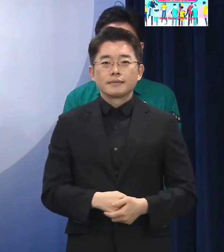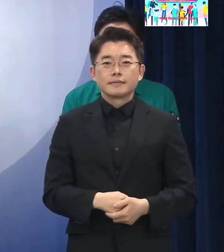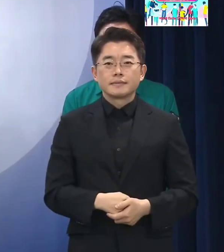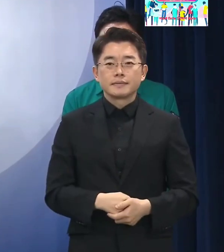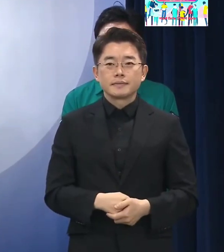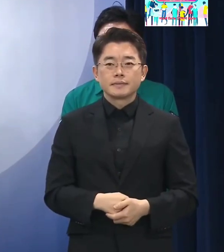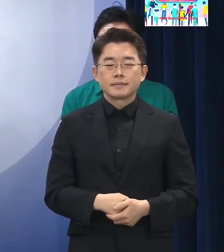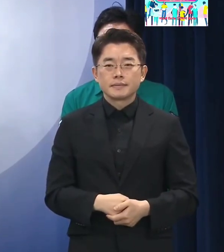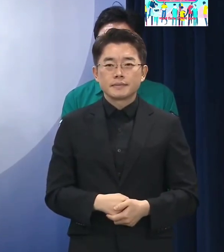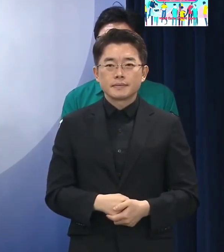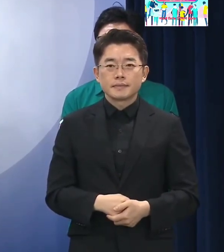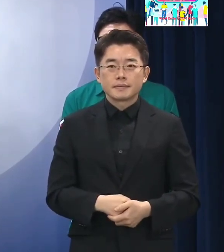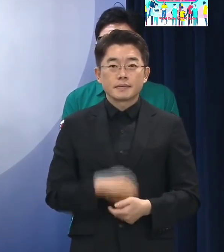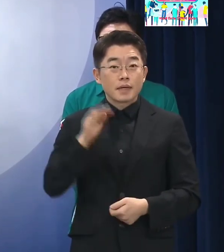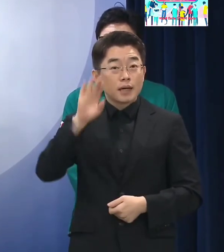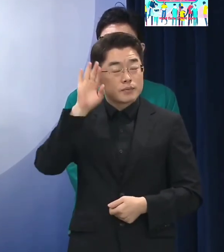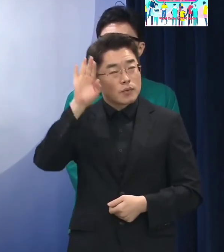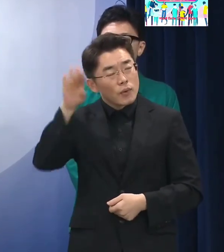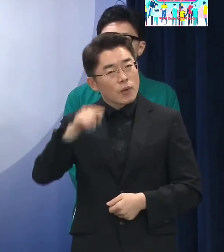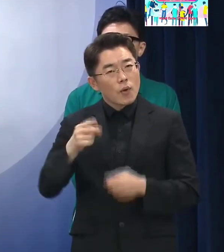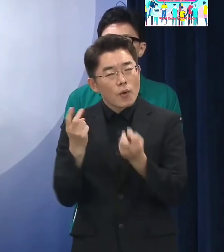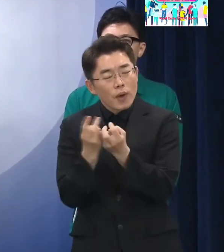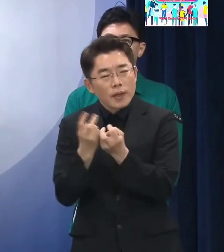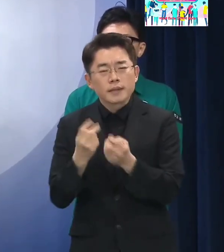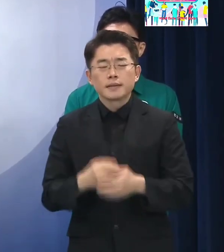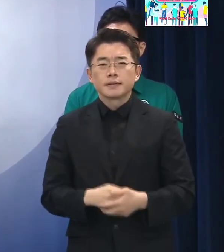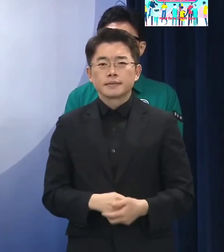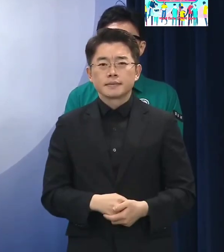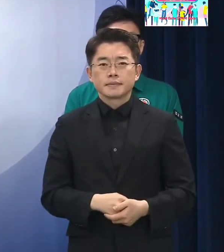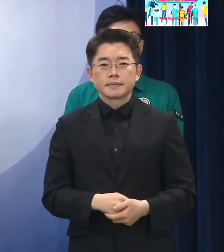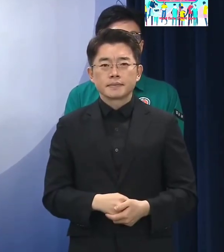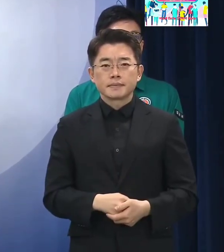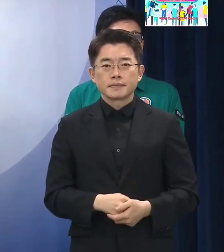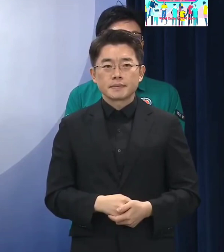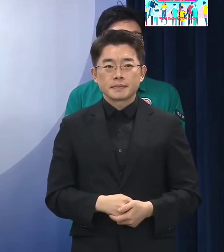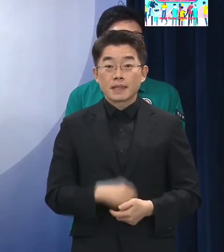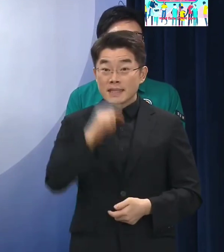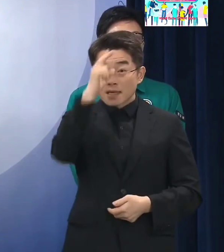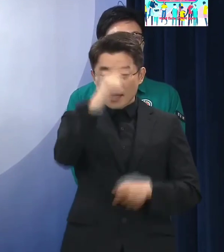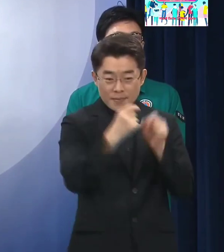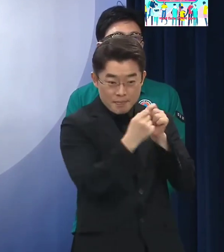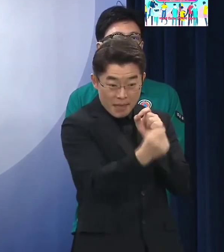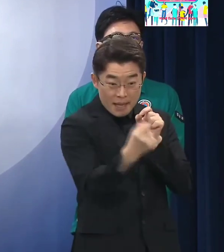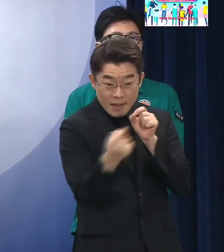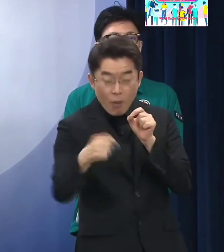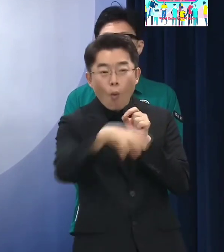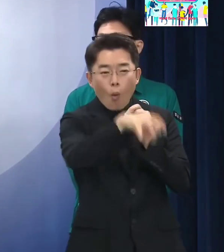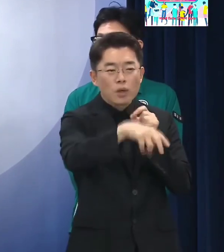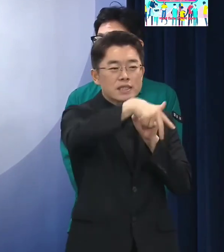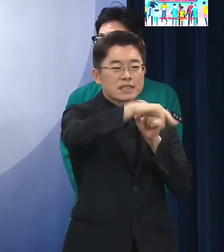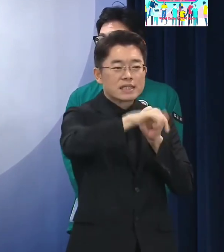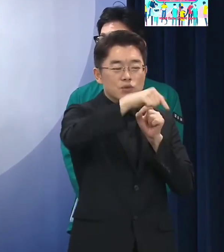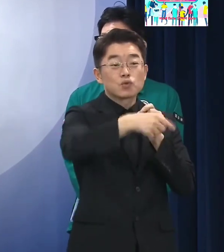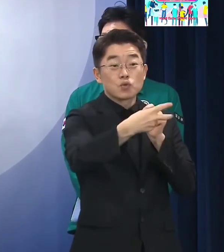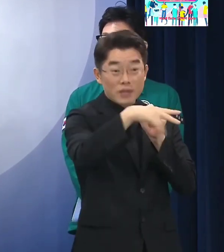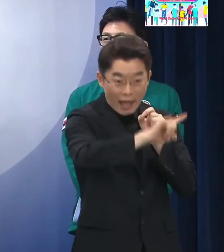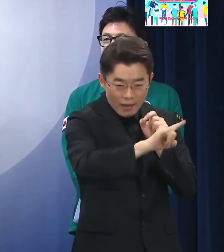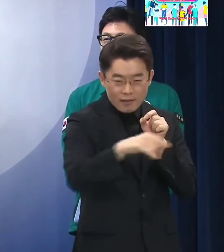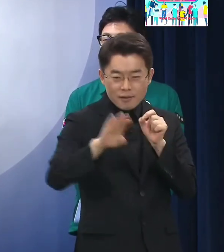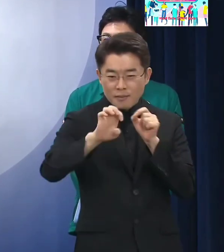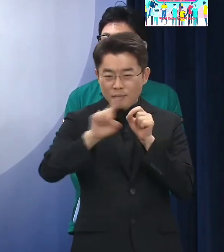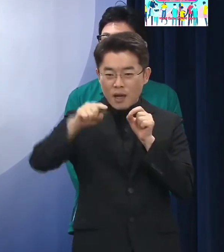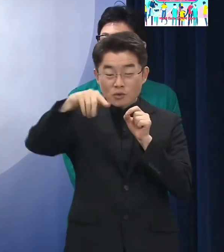지금 부상하는 정도를 말씀드린다면 지금 최일선 조직은 지구대와 파출소입니다 그런데 그 지구대와